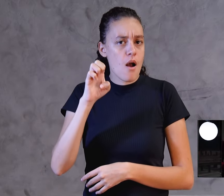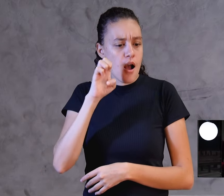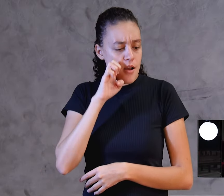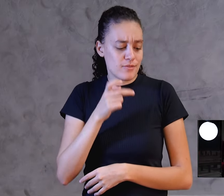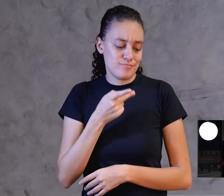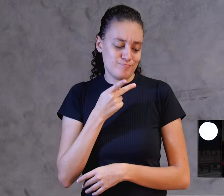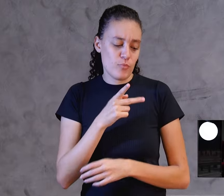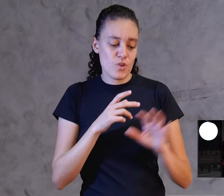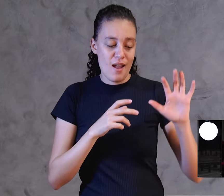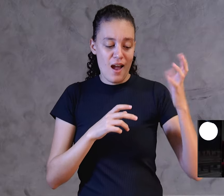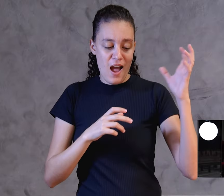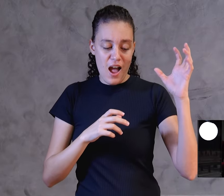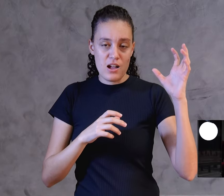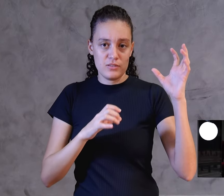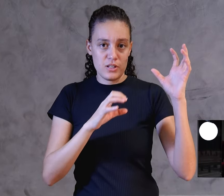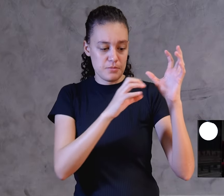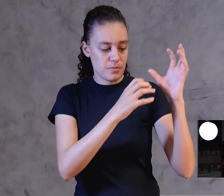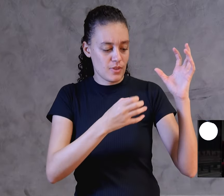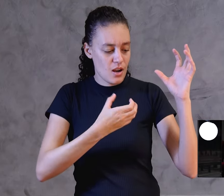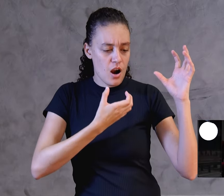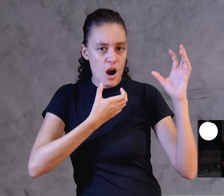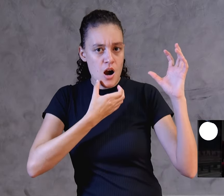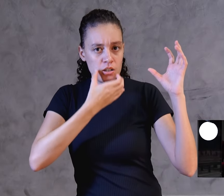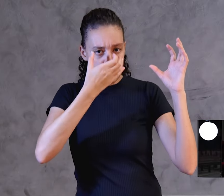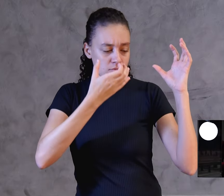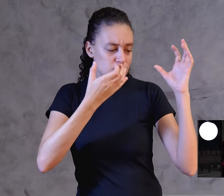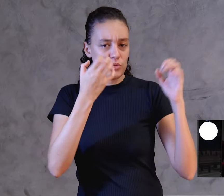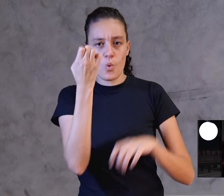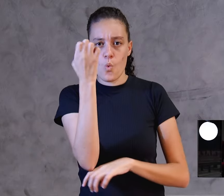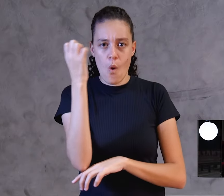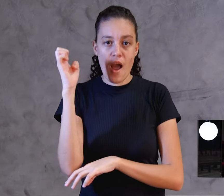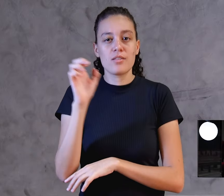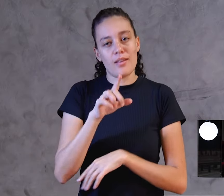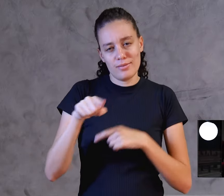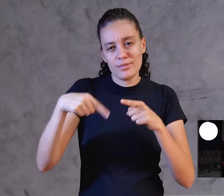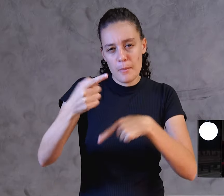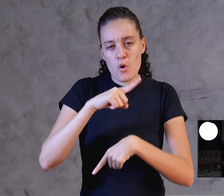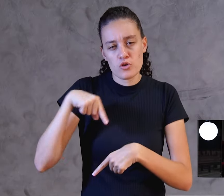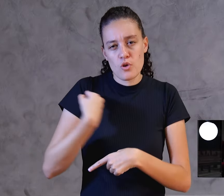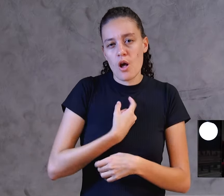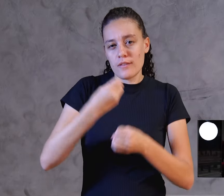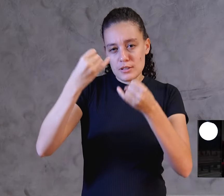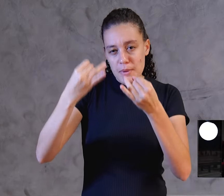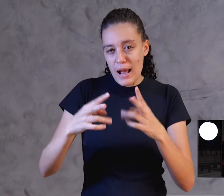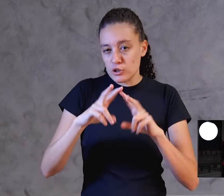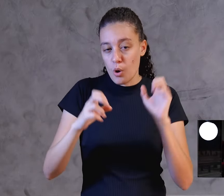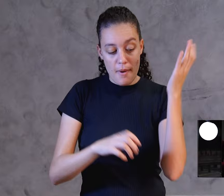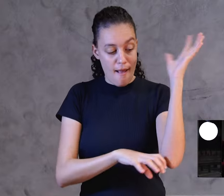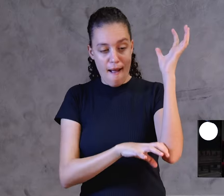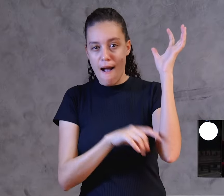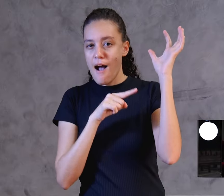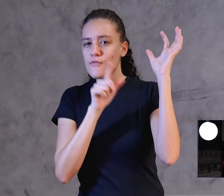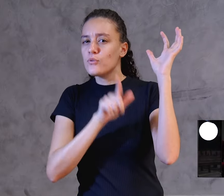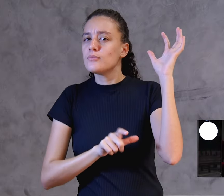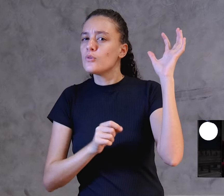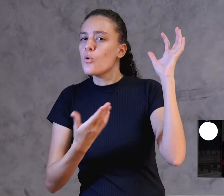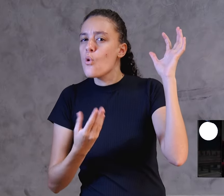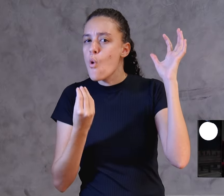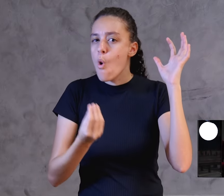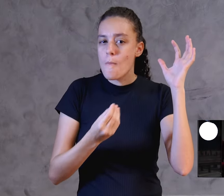comessem daquela árvore do jardim, um dia desses nós vamos trazer um vídeo sobre essa árvore do jardim, que não é maçã, que